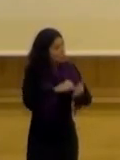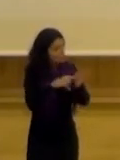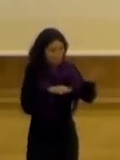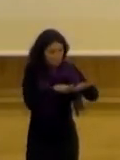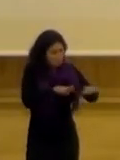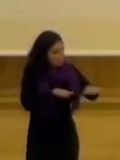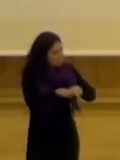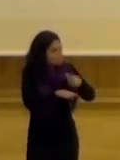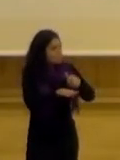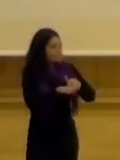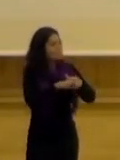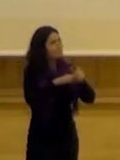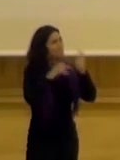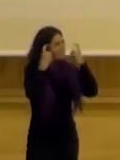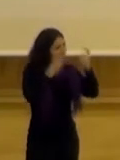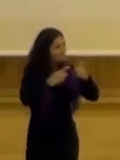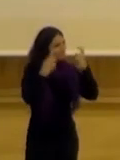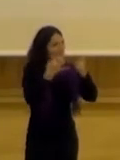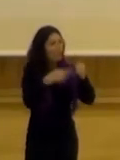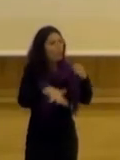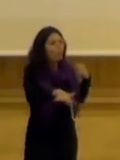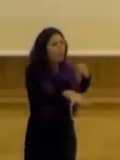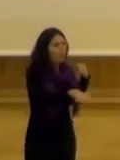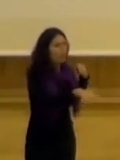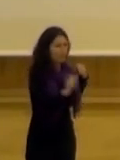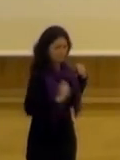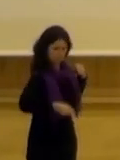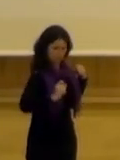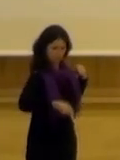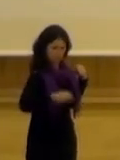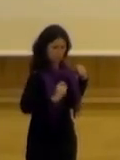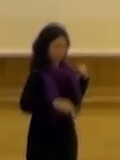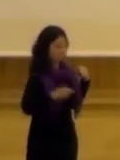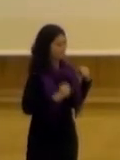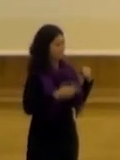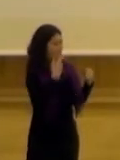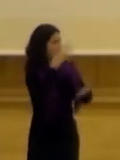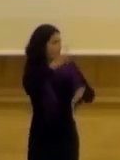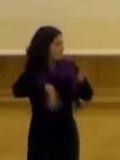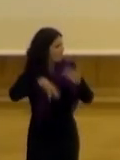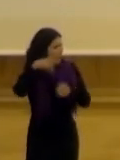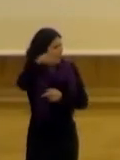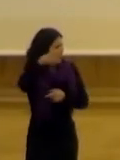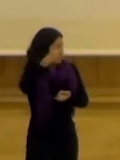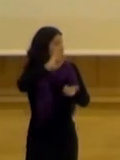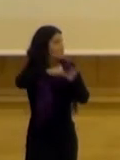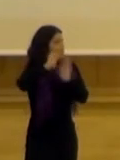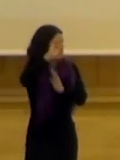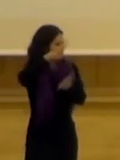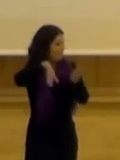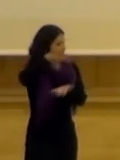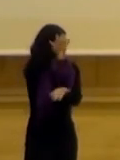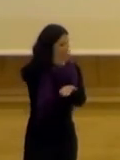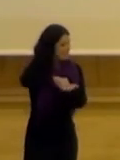paralelo por ejemplo que trataba de mapear las zonas que eran amigables dentro que venía de Barcelona venía a copiar un proyecto de Barcelona